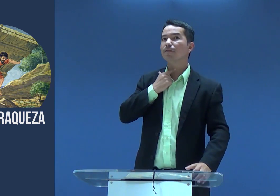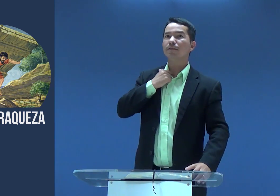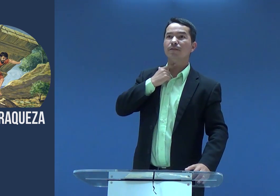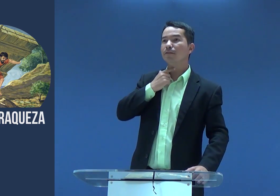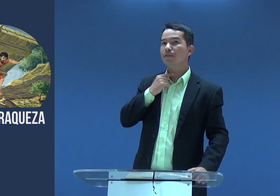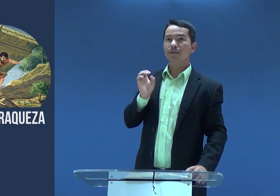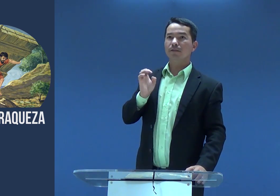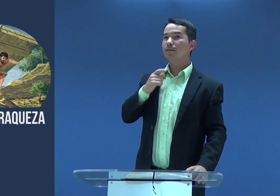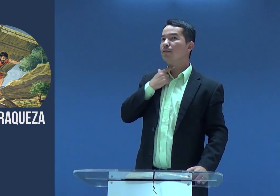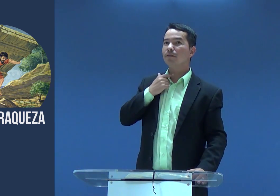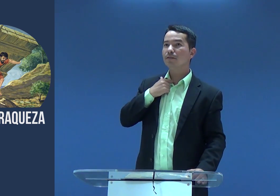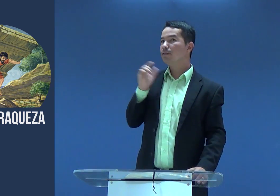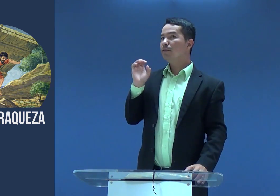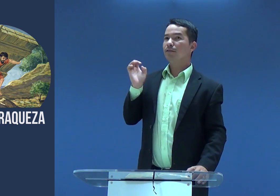Pensa naqueles desejos,